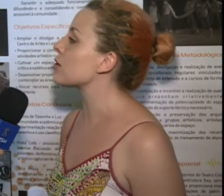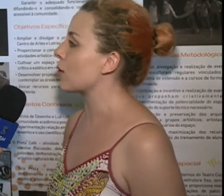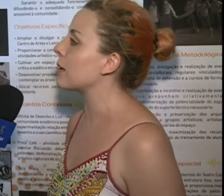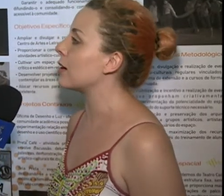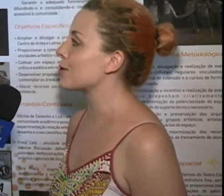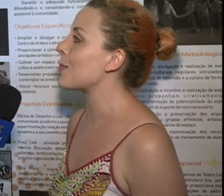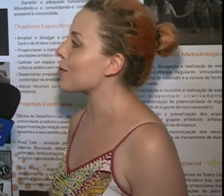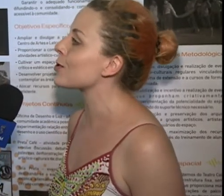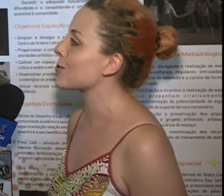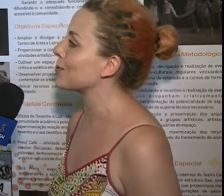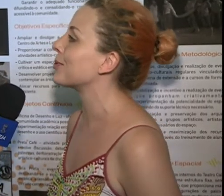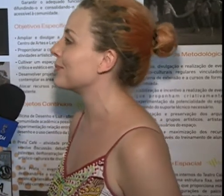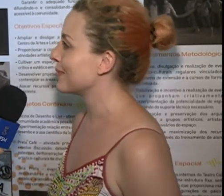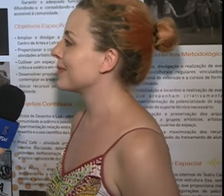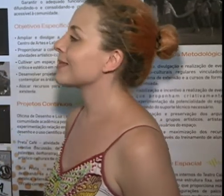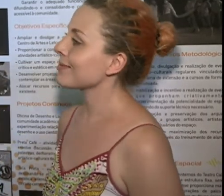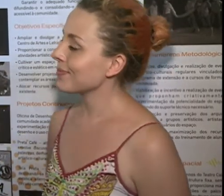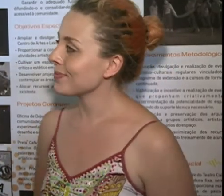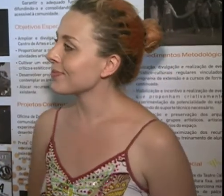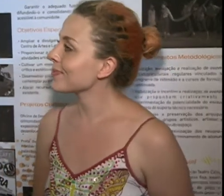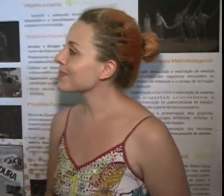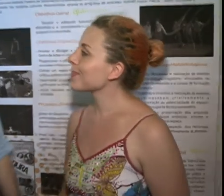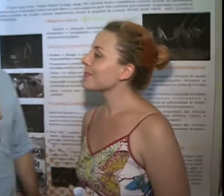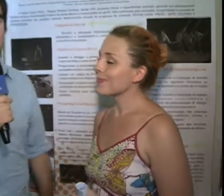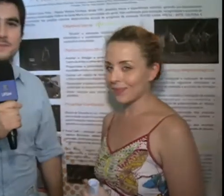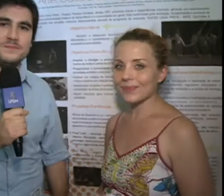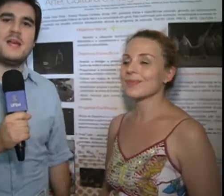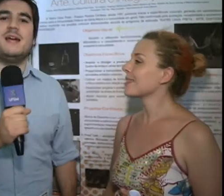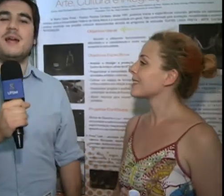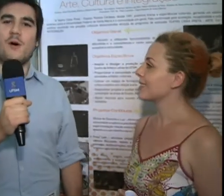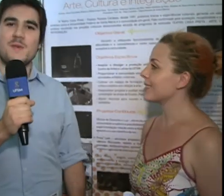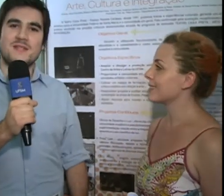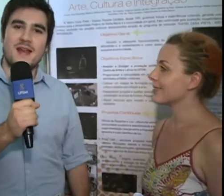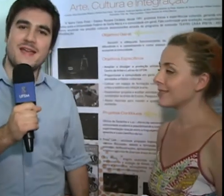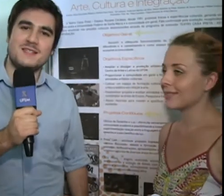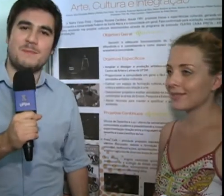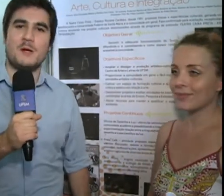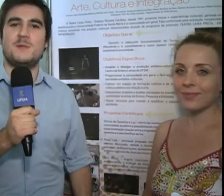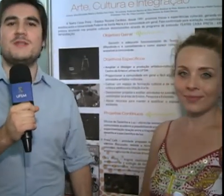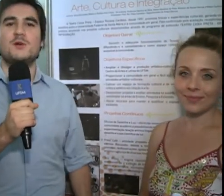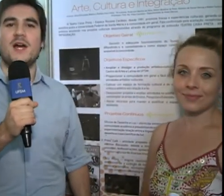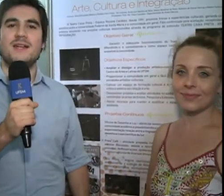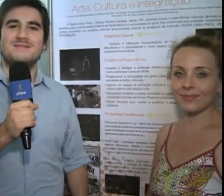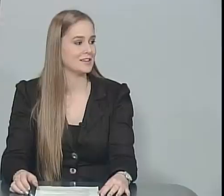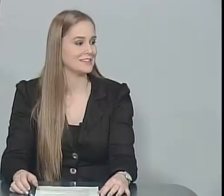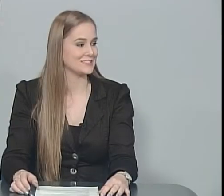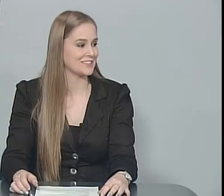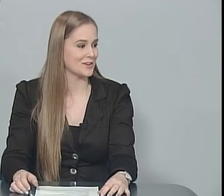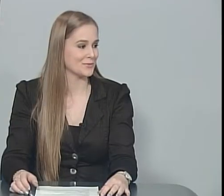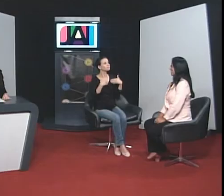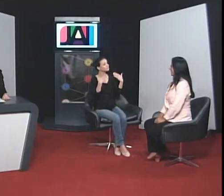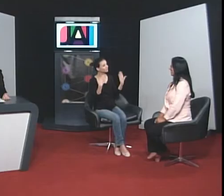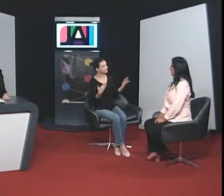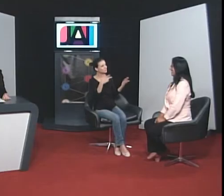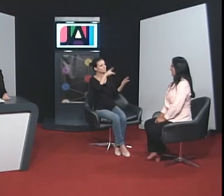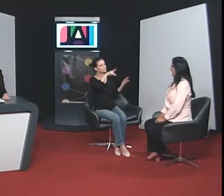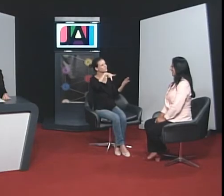sobre o assunto. Tá certo, muito obrigado Aline, Gregório Mascarenhas, para o Especial Jai. Então, professora Shirley, nós